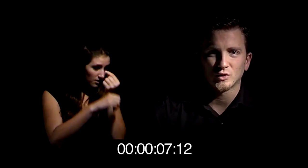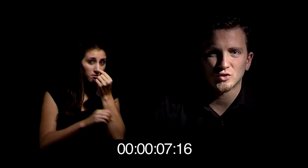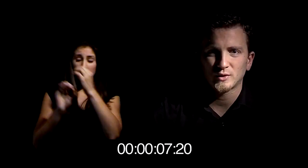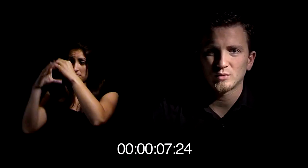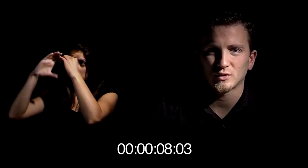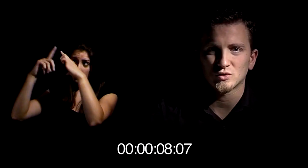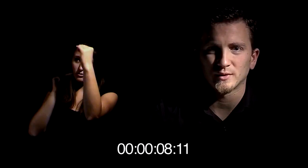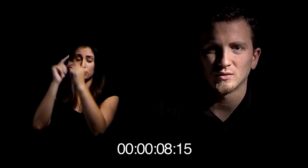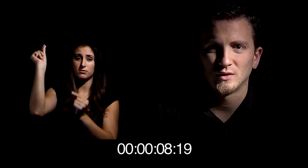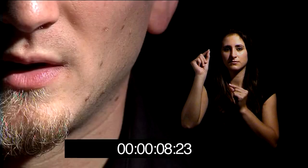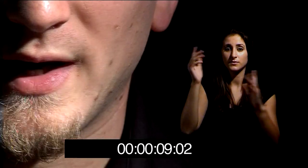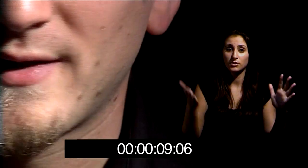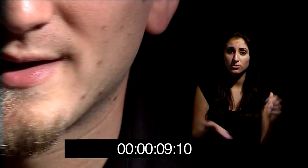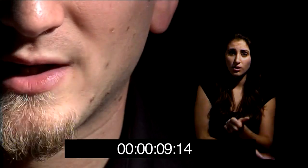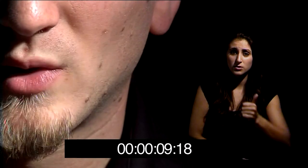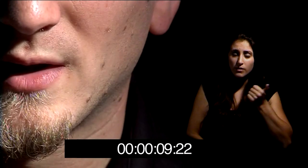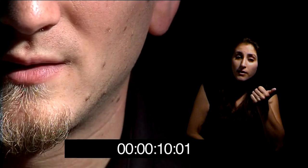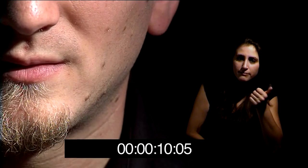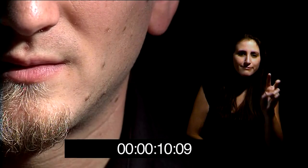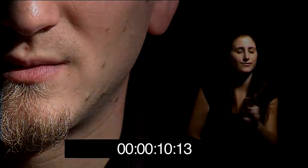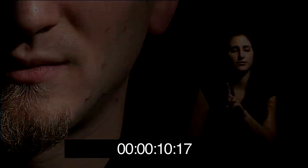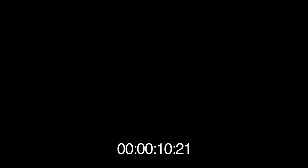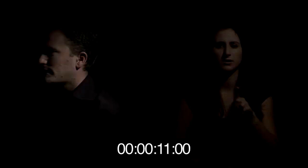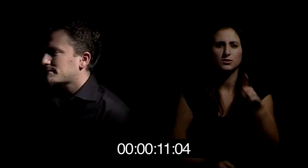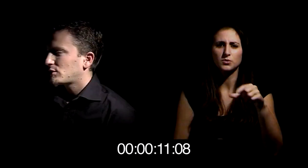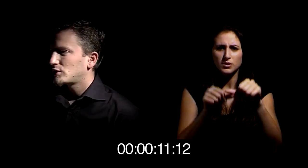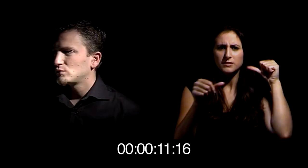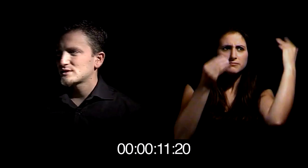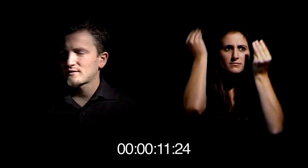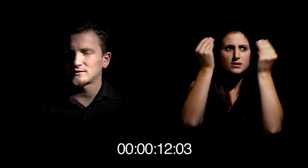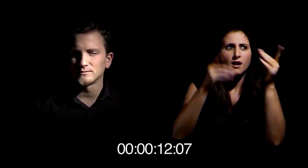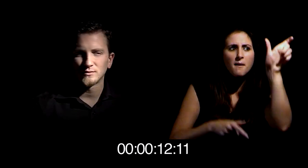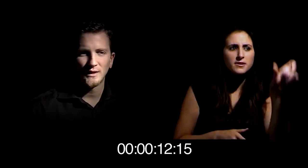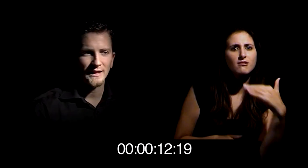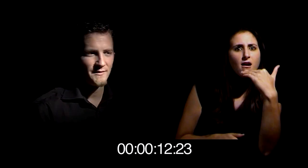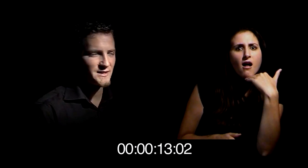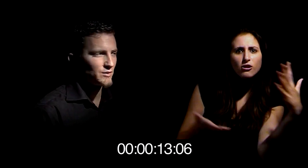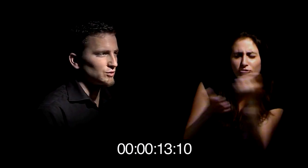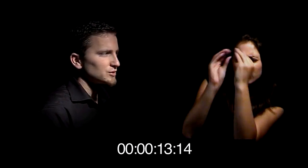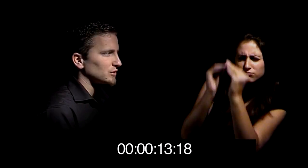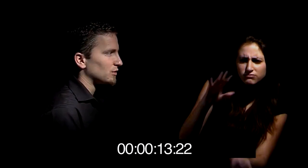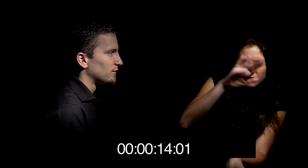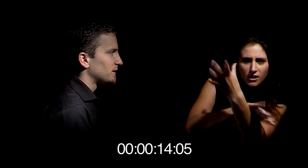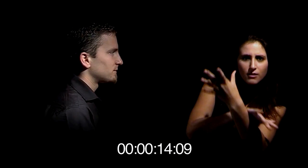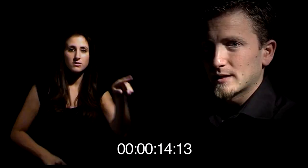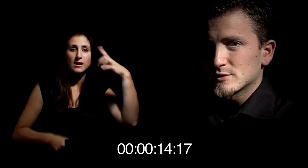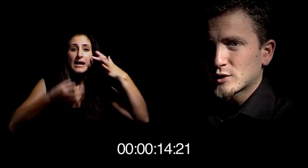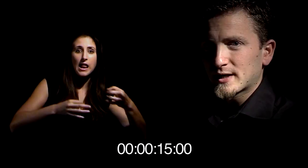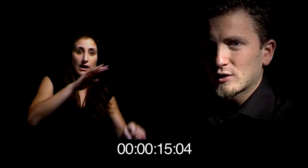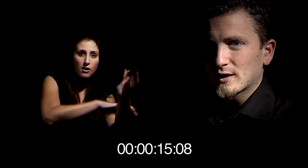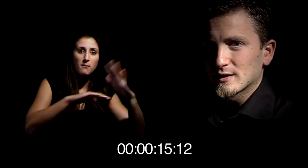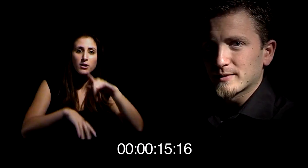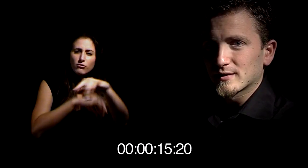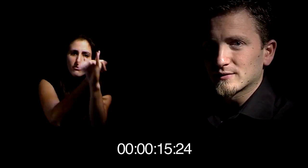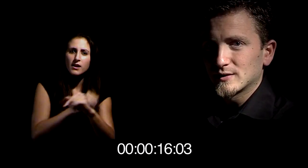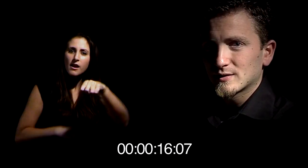las células, lo microscópico y lo macroscópico. Nada es casualidad. Acepta lo que intuyes desde hace tiempo. Alguien ha diseñado todo esto que nos rodea. El mismo